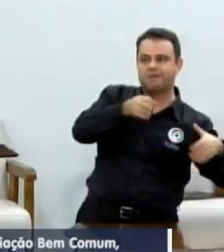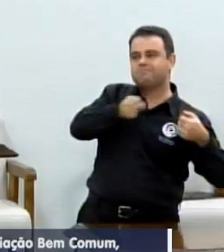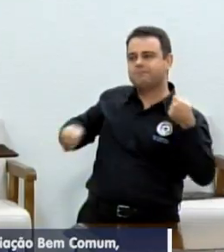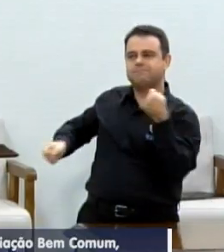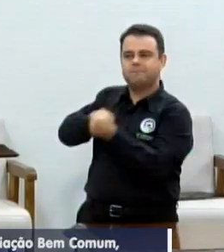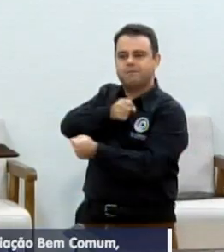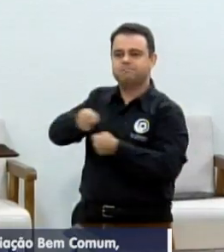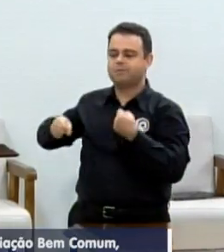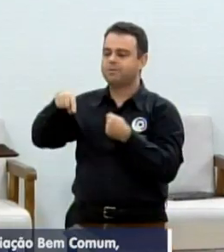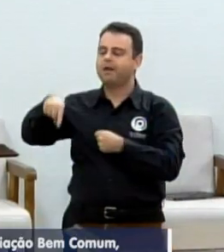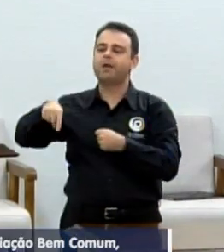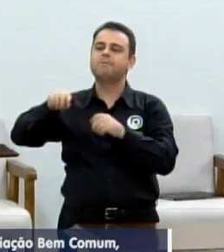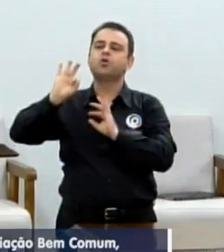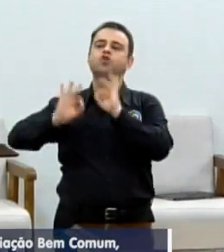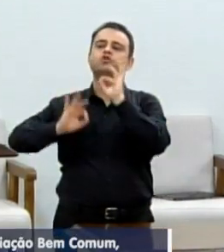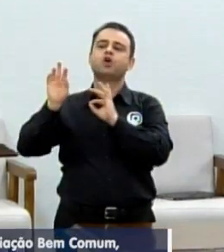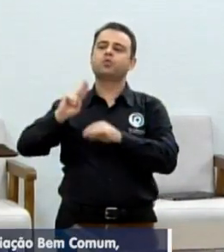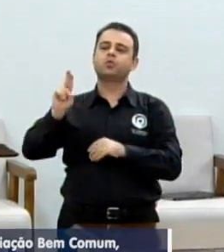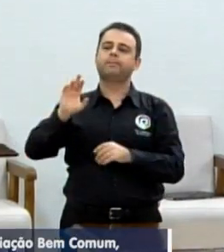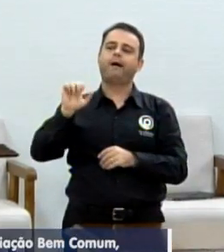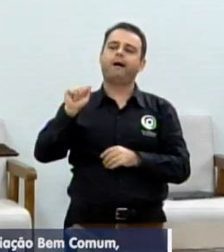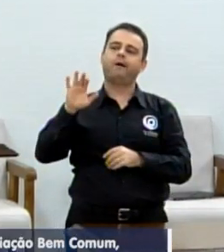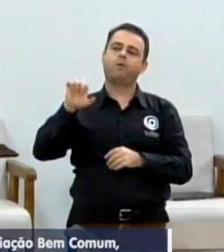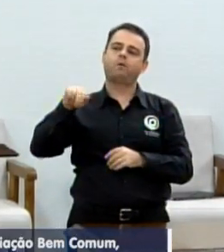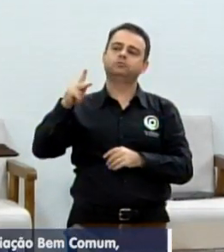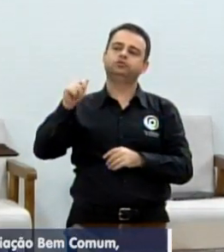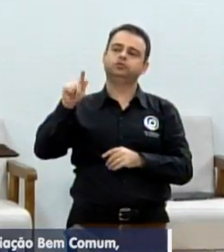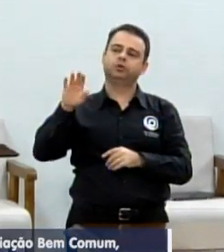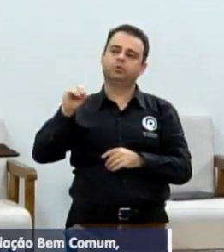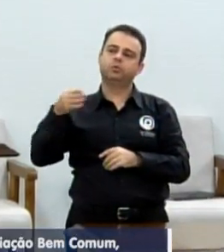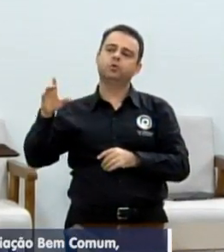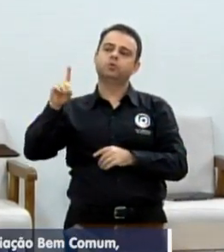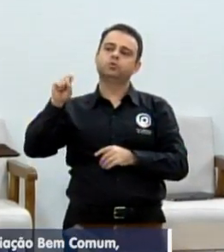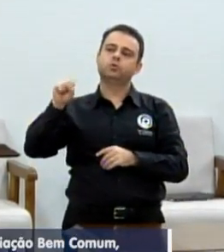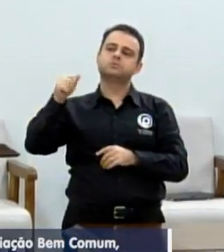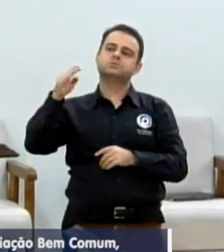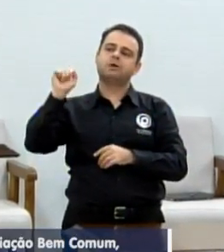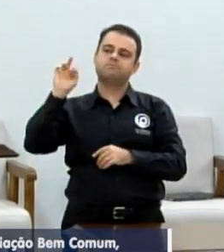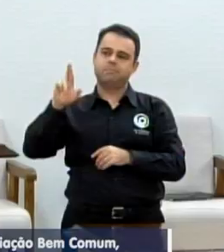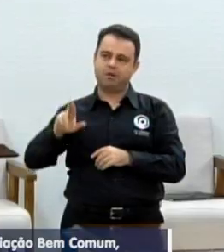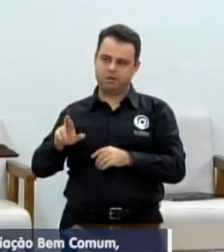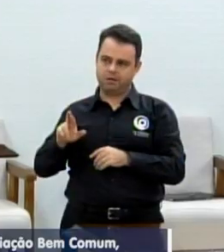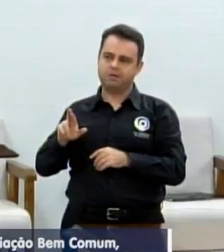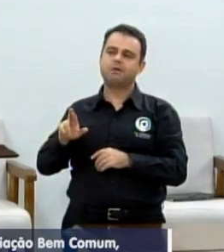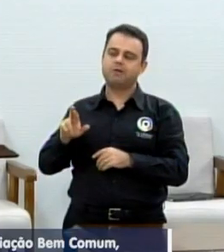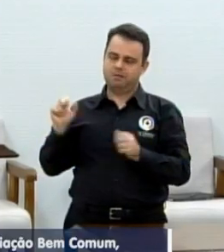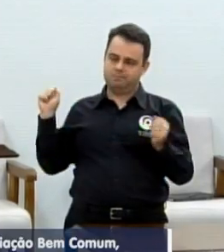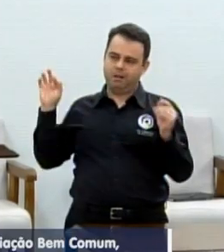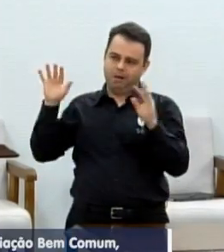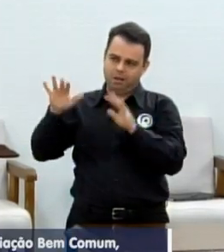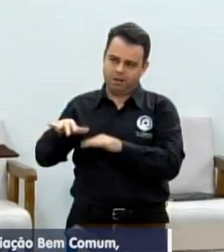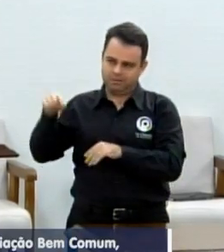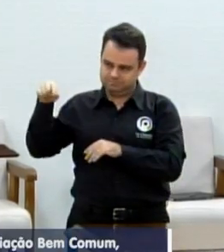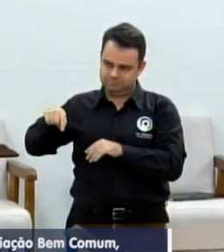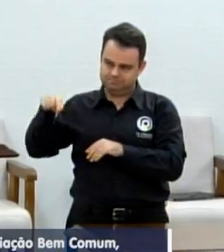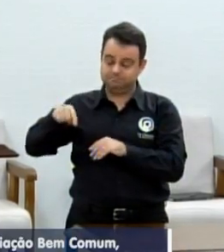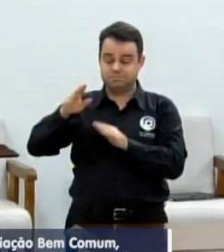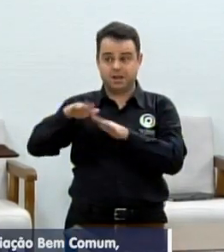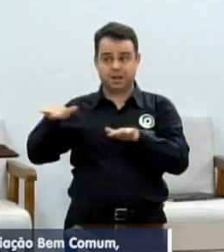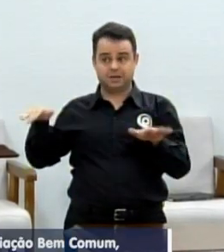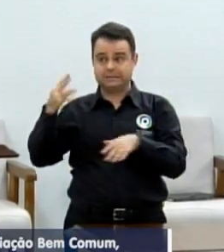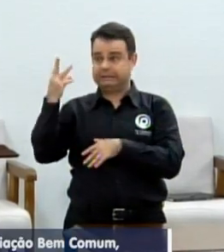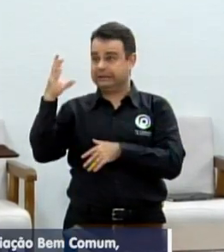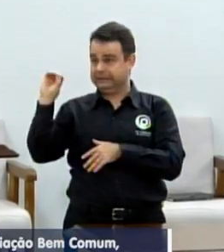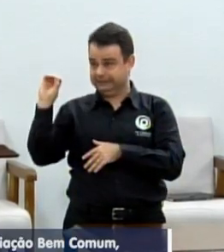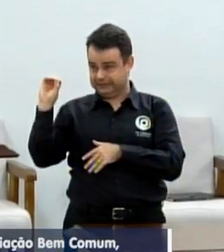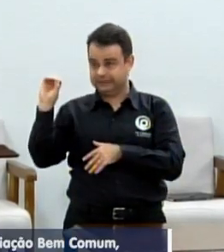resultados positivos. Hoje, atendemos mais de 30 crianças e temos uma fila de